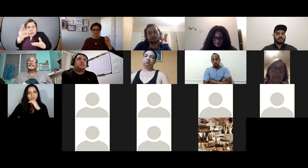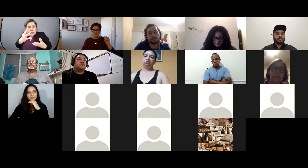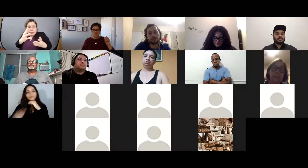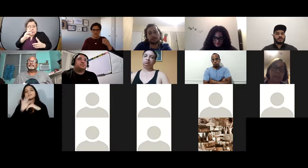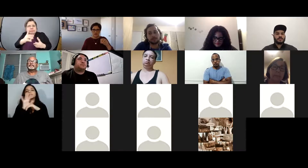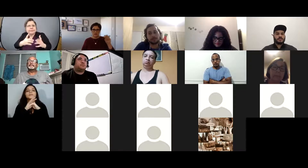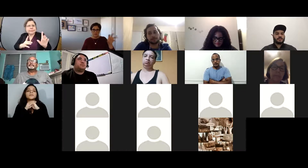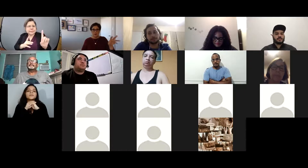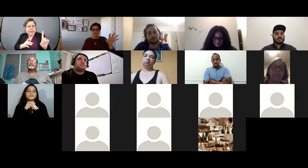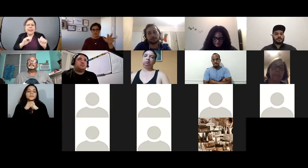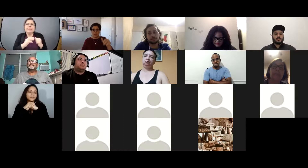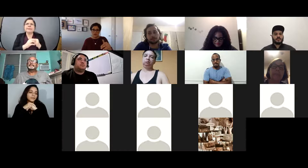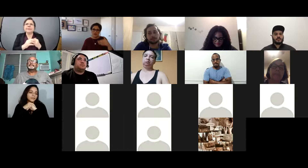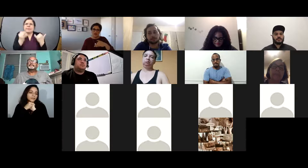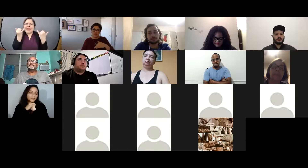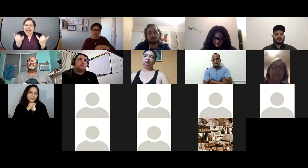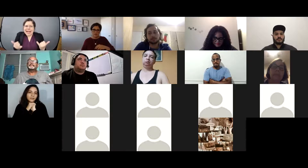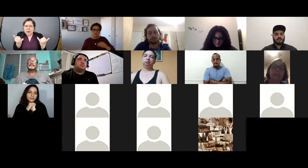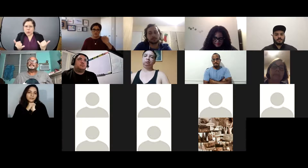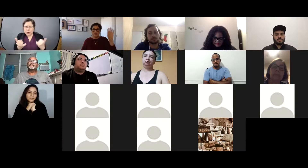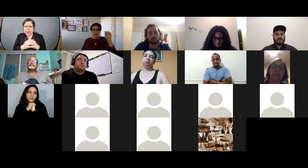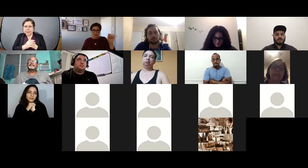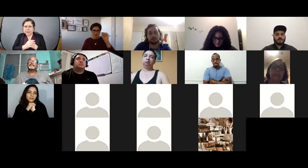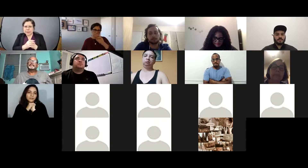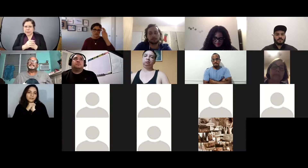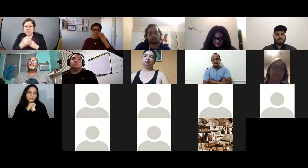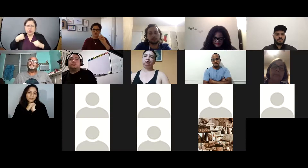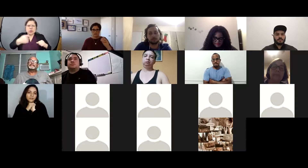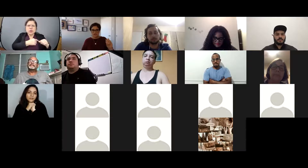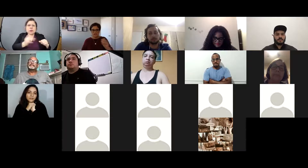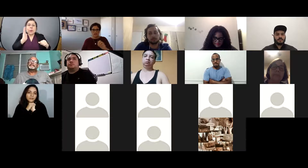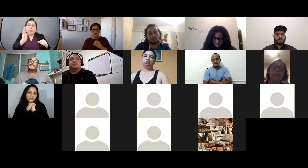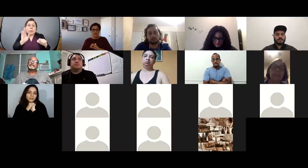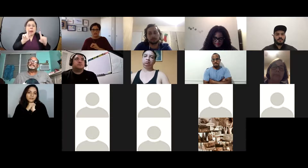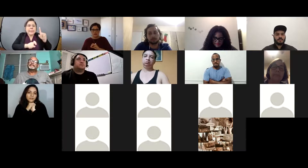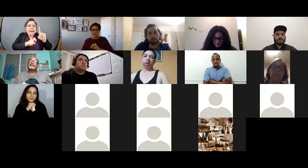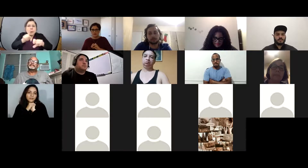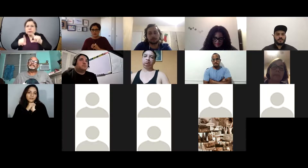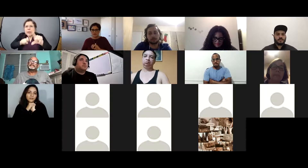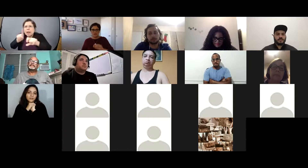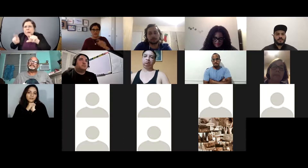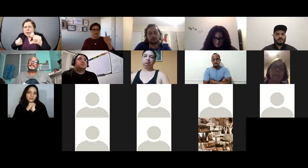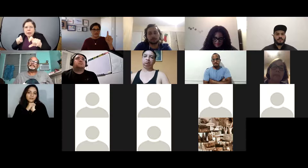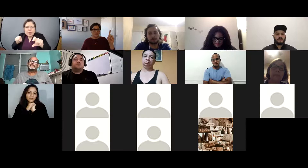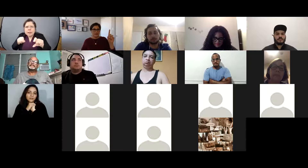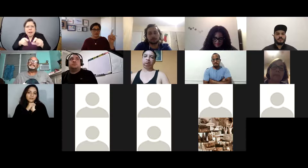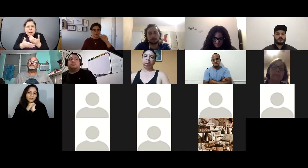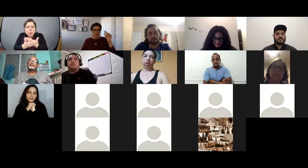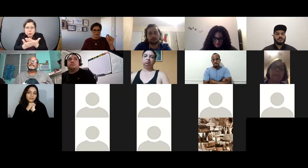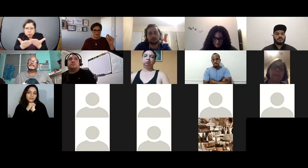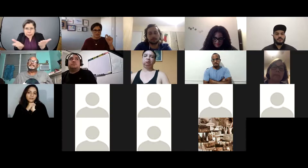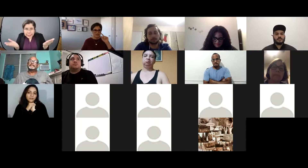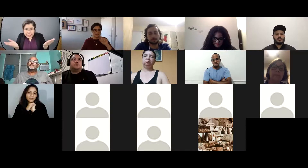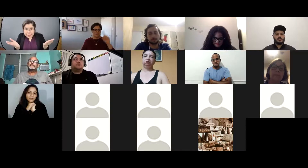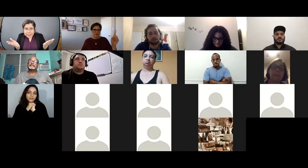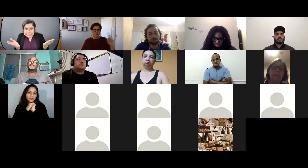la función de de polls o de las encuestas aquí mismo en Zoom para que ustedes contesten estas preguntas pero